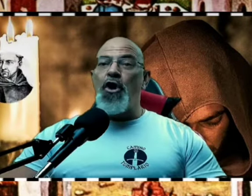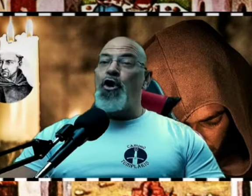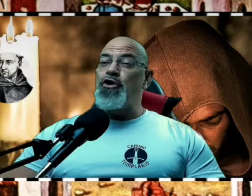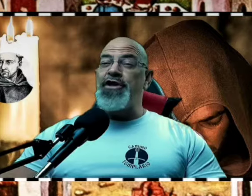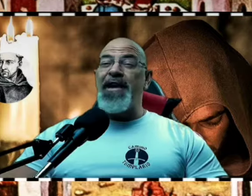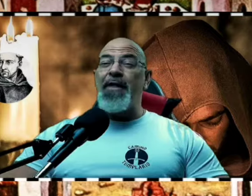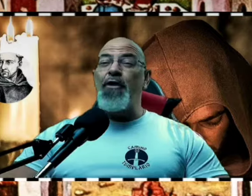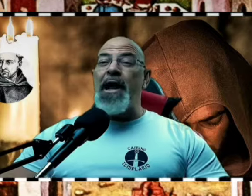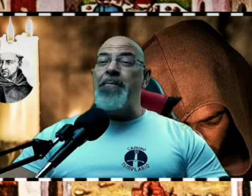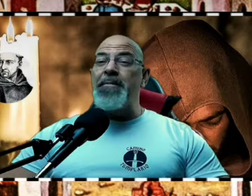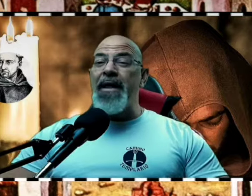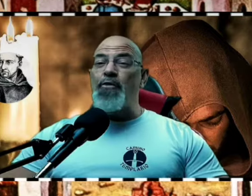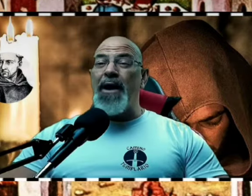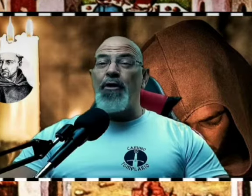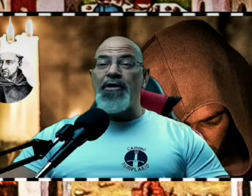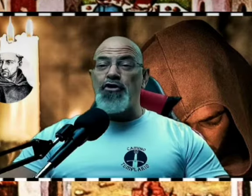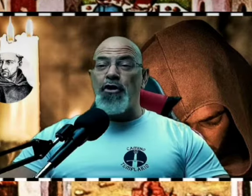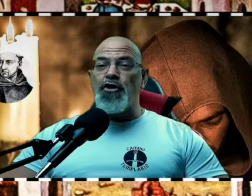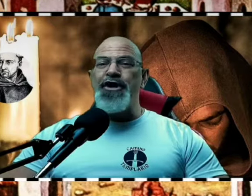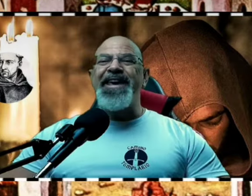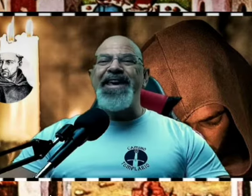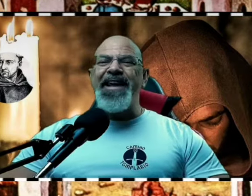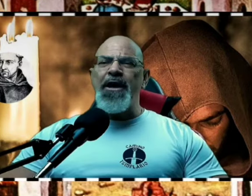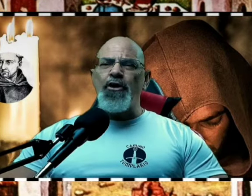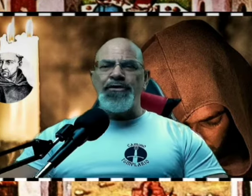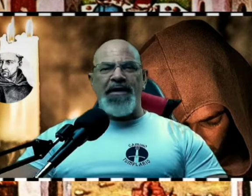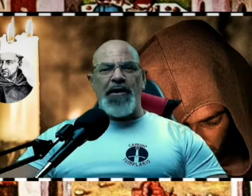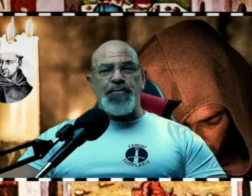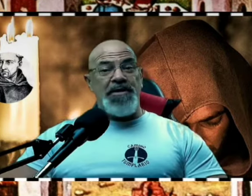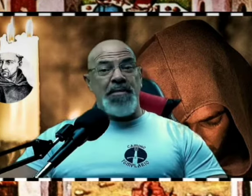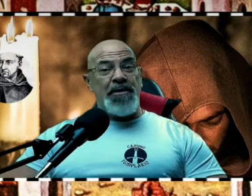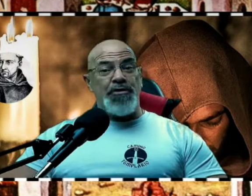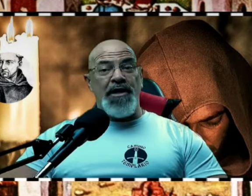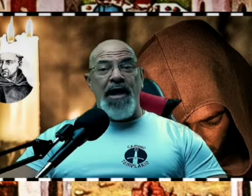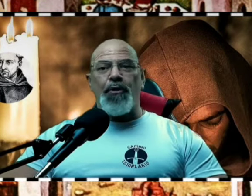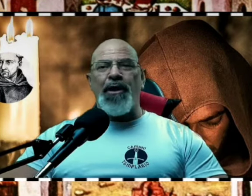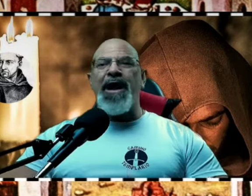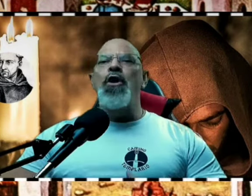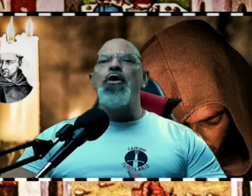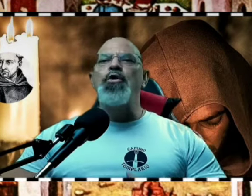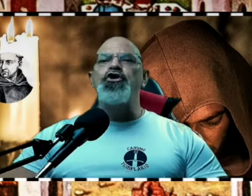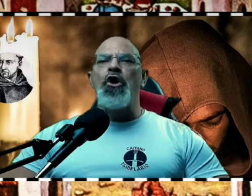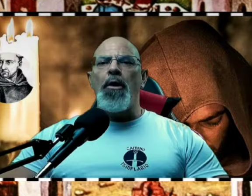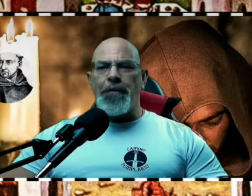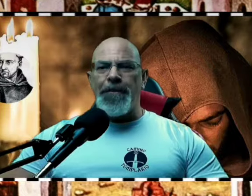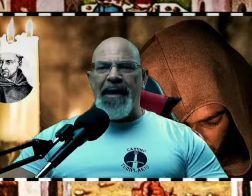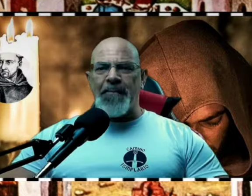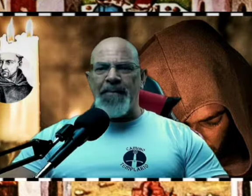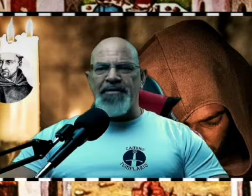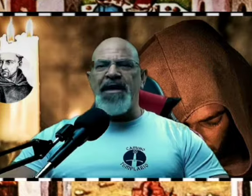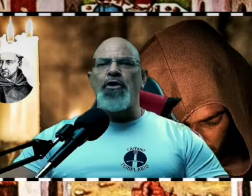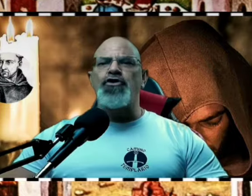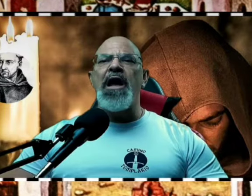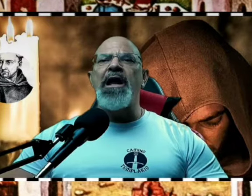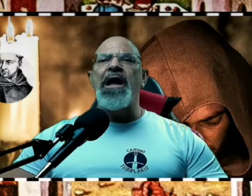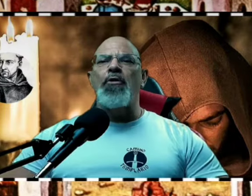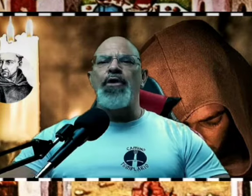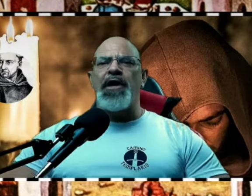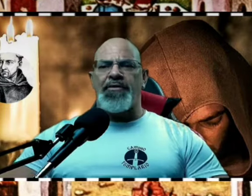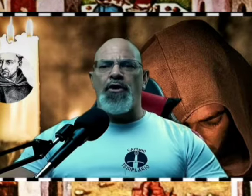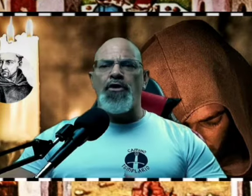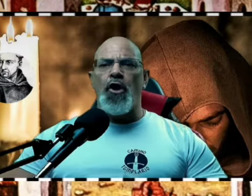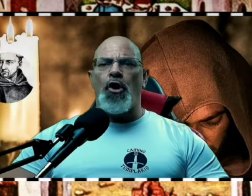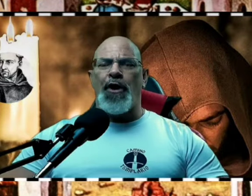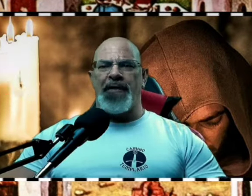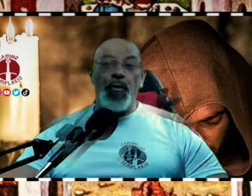Ponce de León, considerado el primer educador de sordos, quien en contra de los pensamientos de la época luchó para capacitarlos en